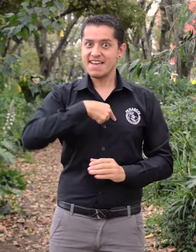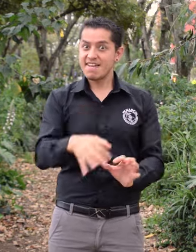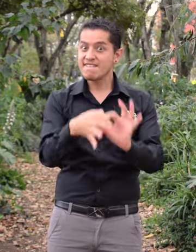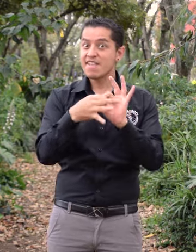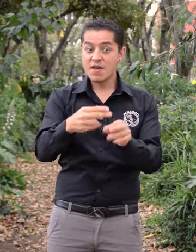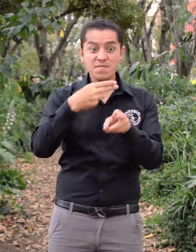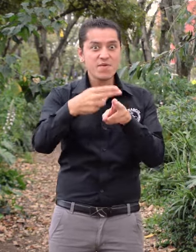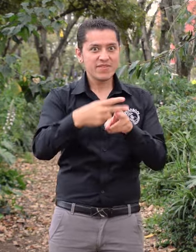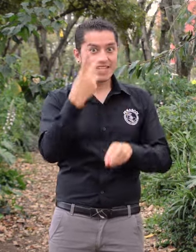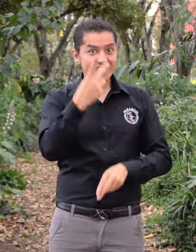¡Nos vemos pronto!